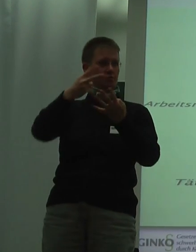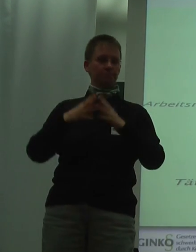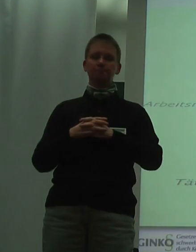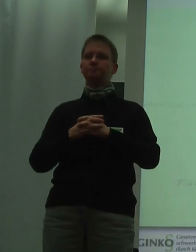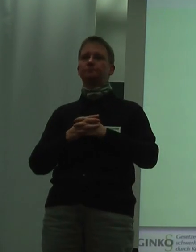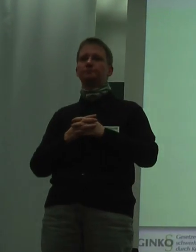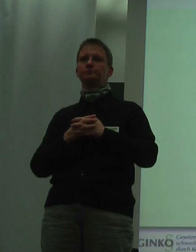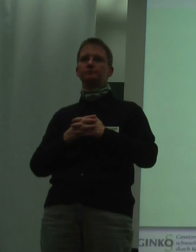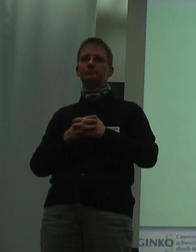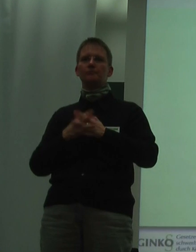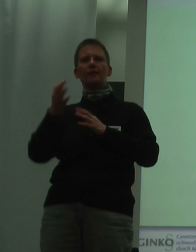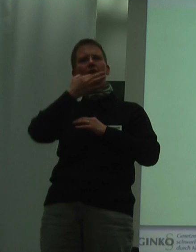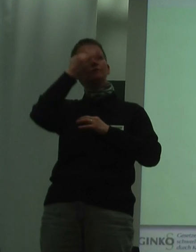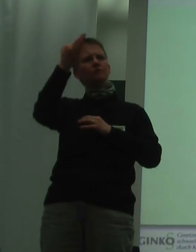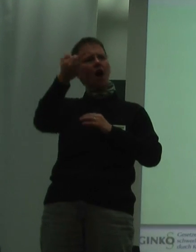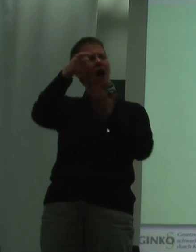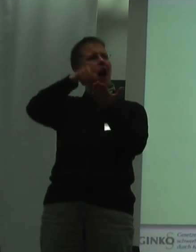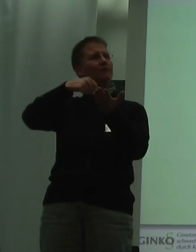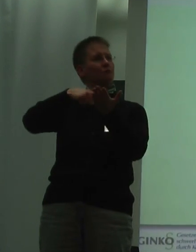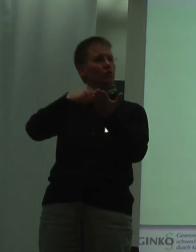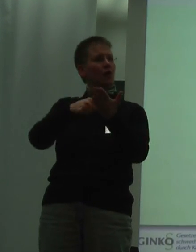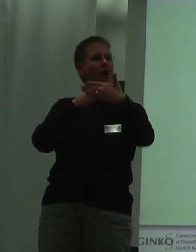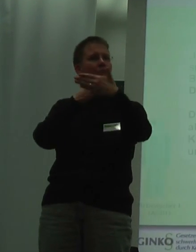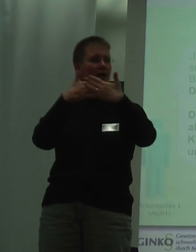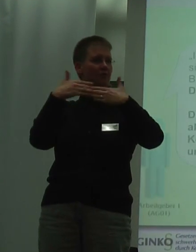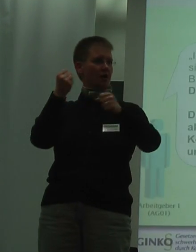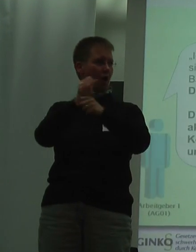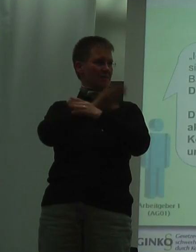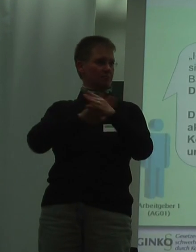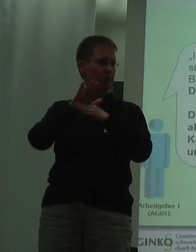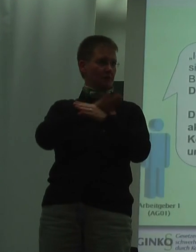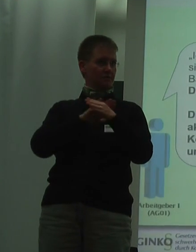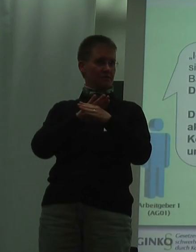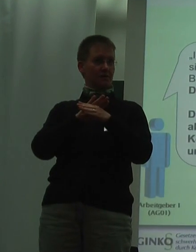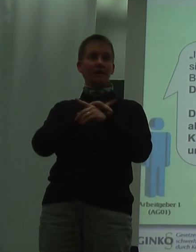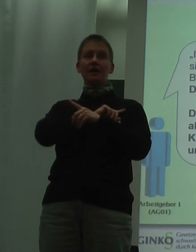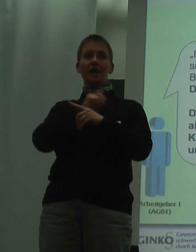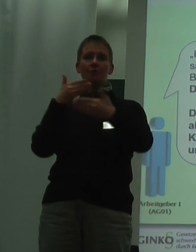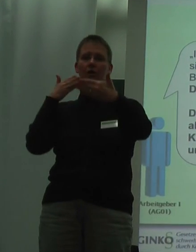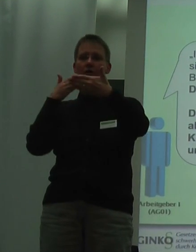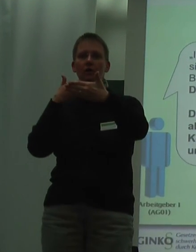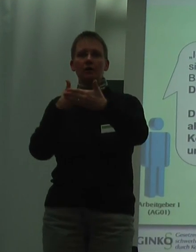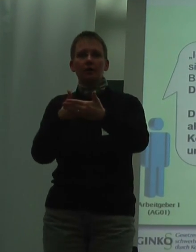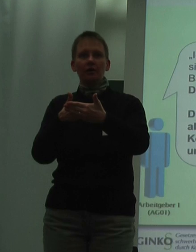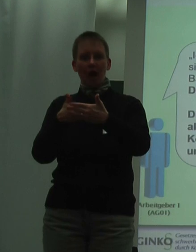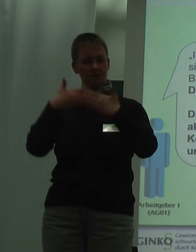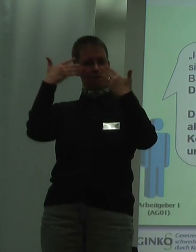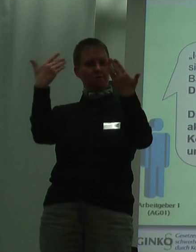Die Frage nach den Anforderungen an einen barrierefreien Arbeitsplatz stellt sich immer dann, wenn aufgrund der Vorliegen der Behinderung